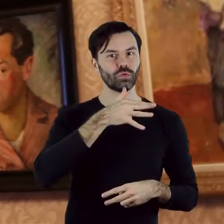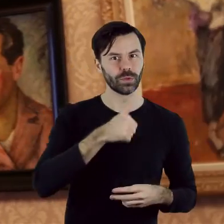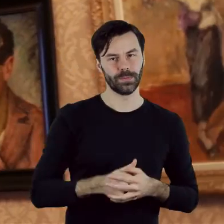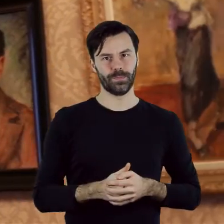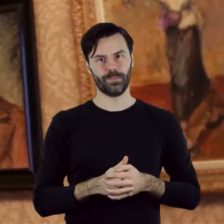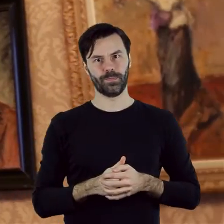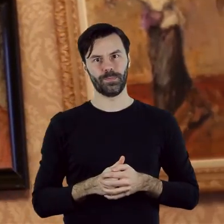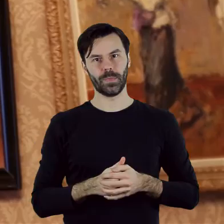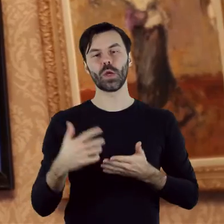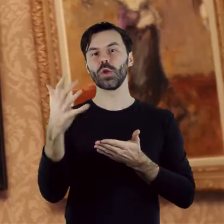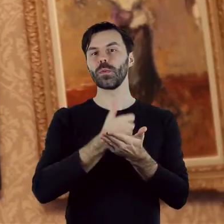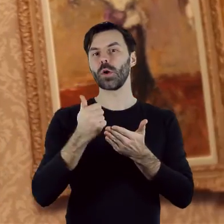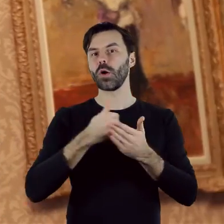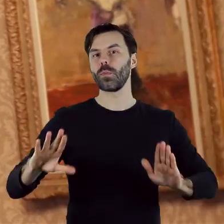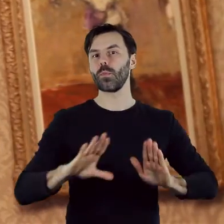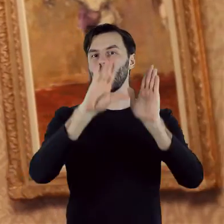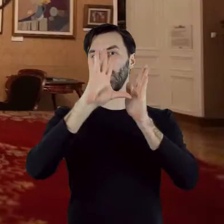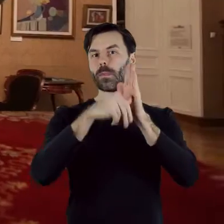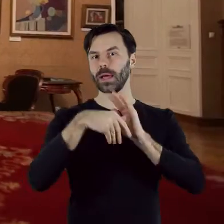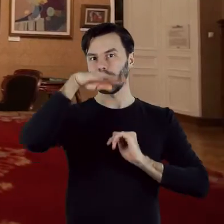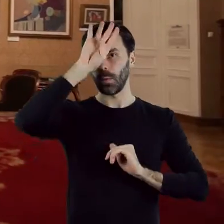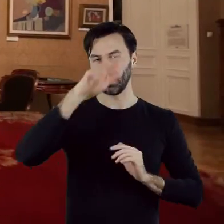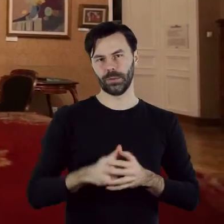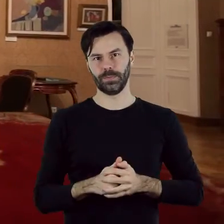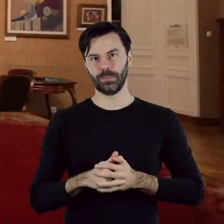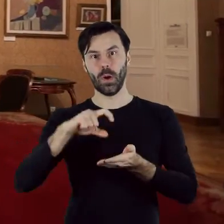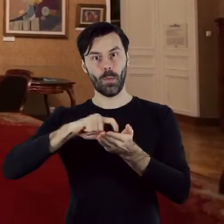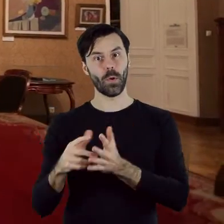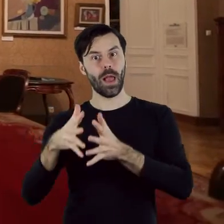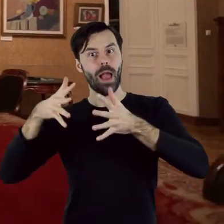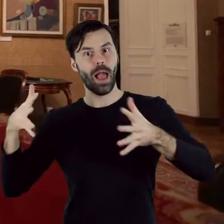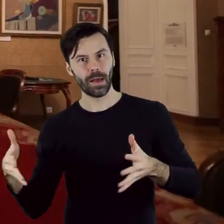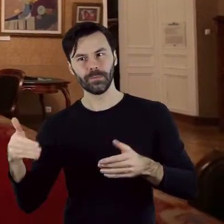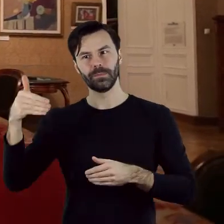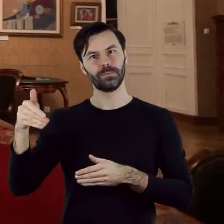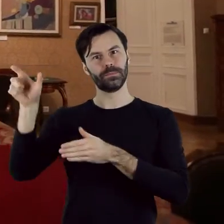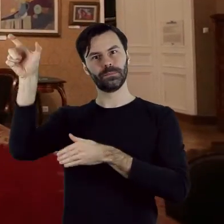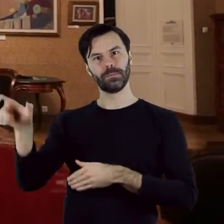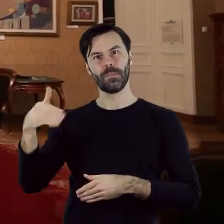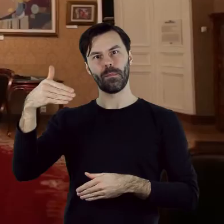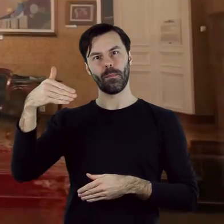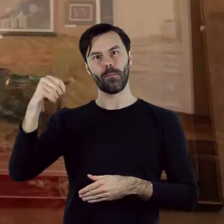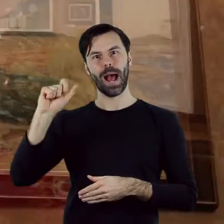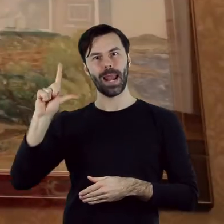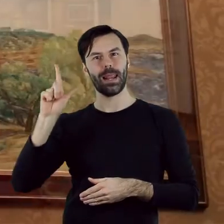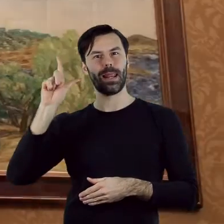ze zbiorów Muzeum Miasta Łodzi. Zaś w saloniku brązowym odnajdziemy prace przekazane przez izraelskiego